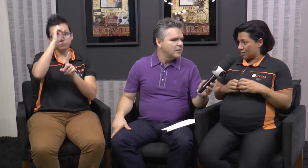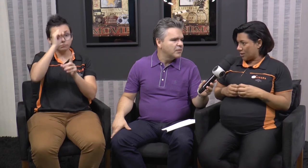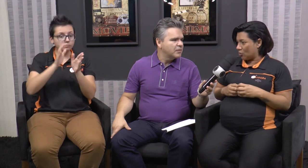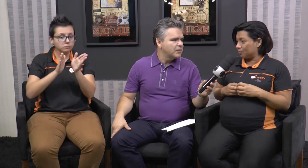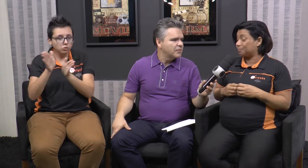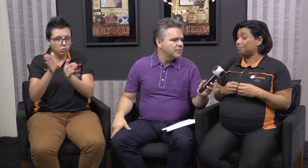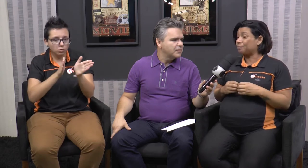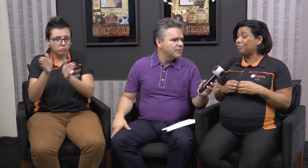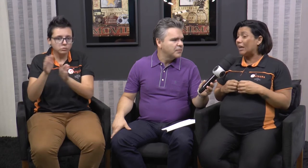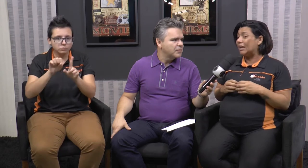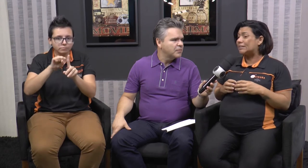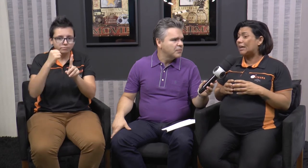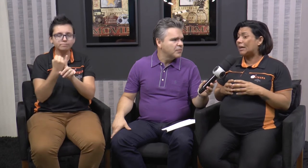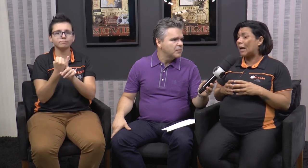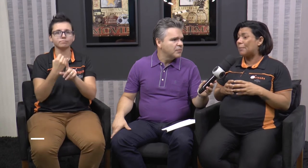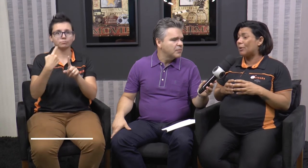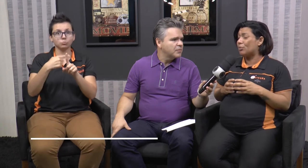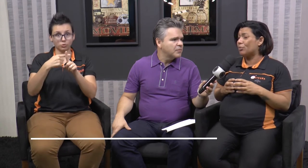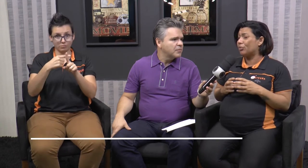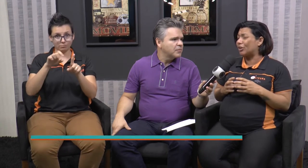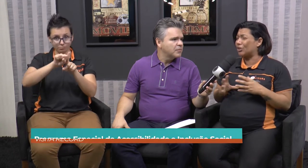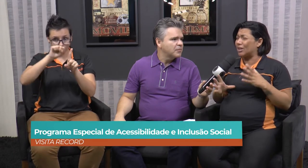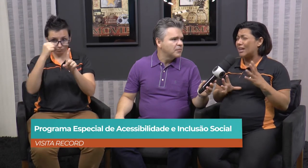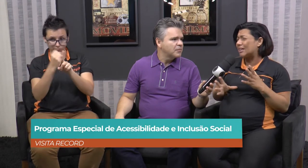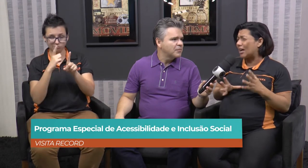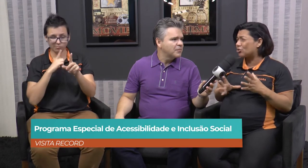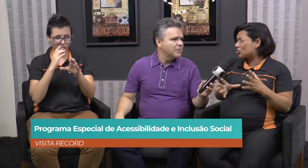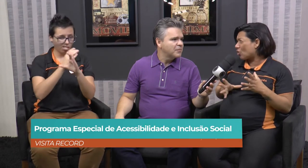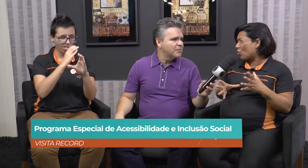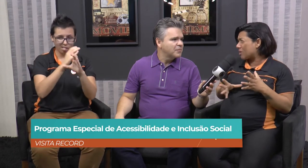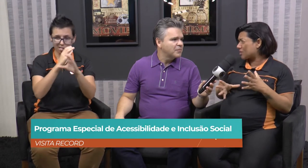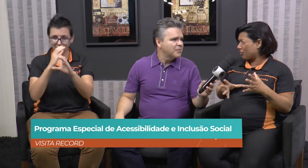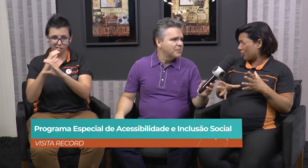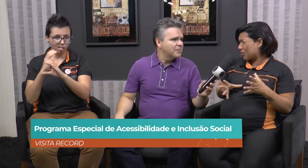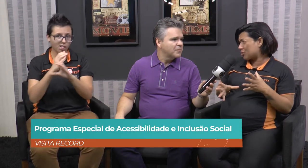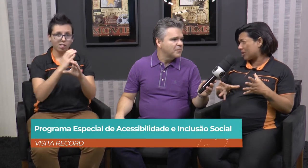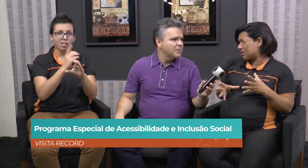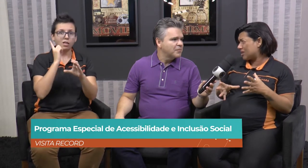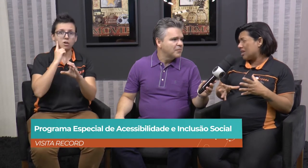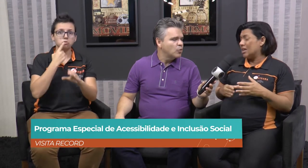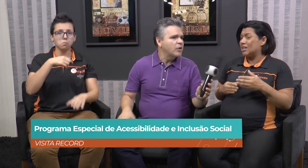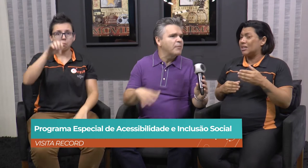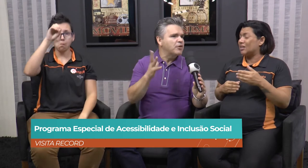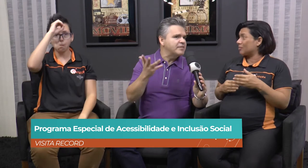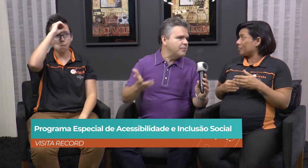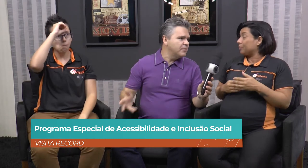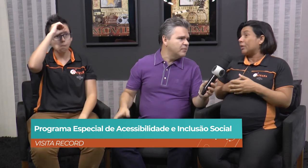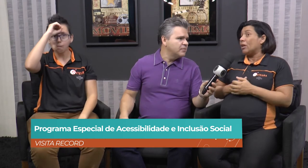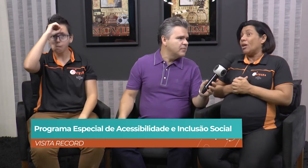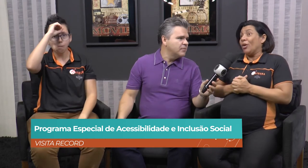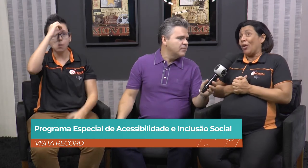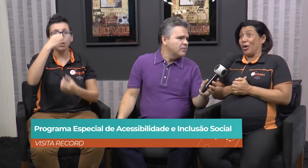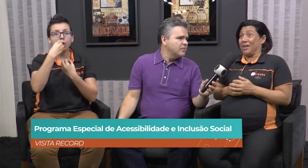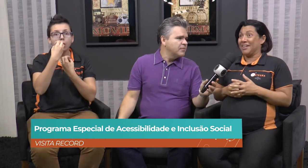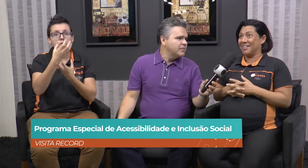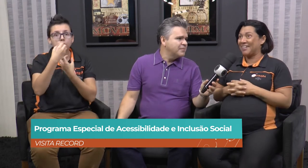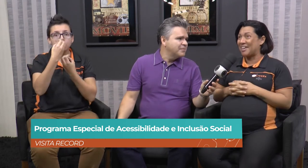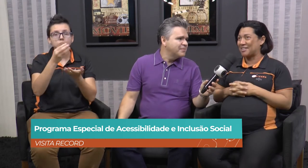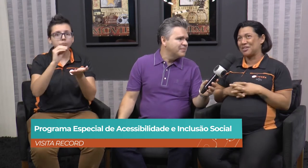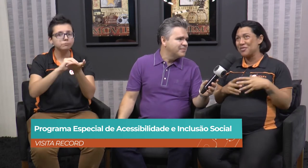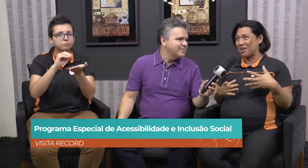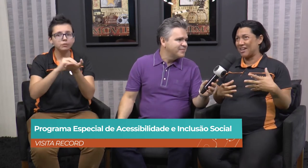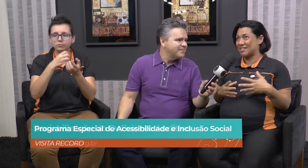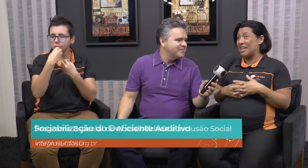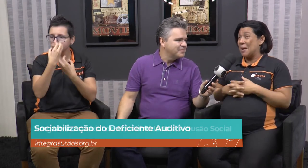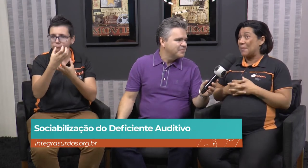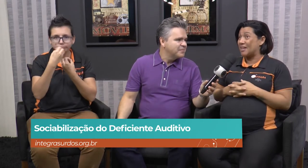comunicação, eles acabam ficando alienados de algumas informações. O que, por exemplo? Olha,